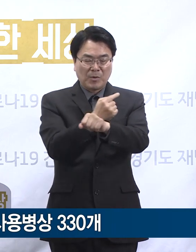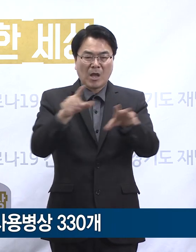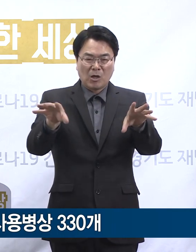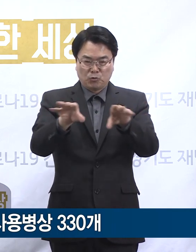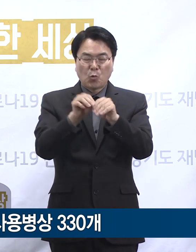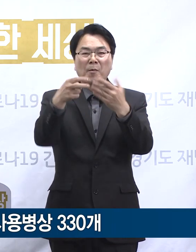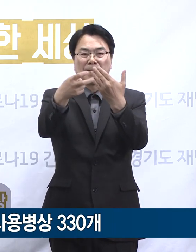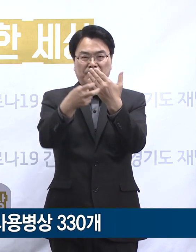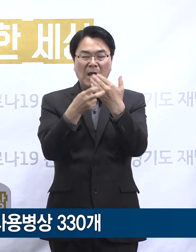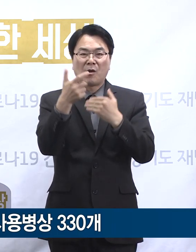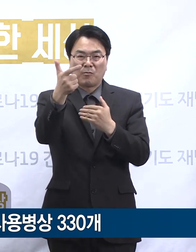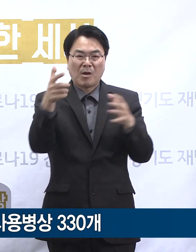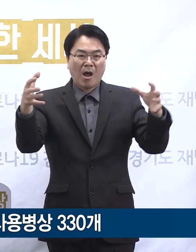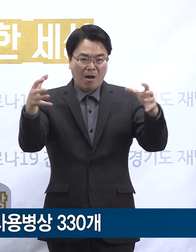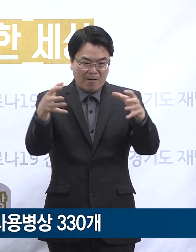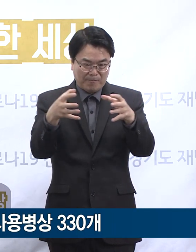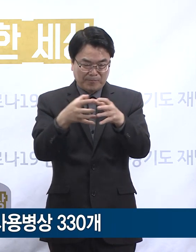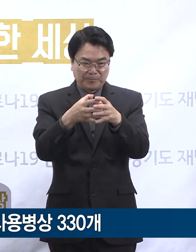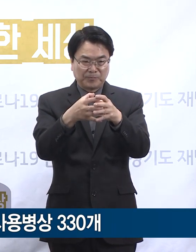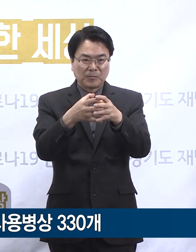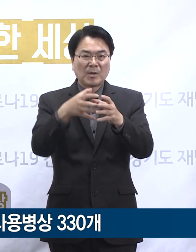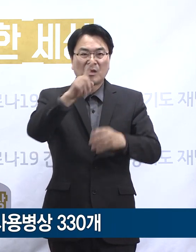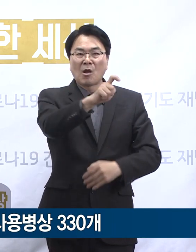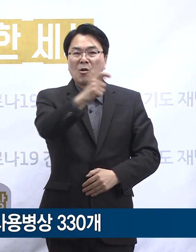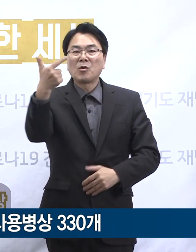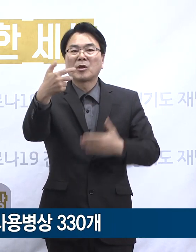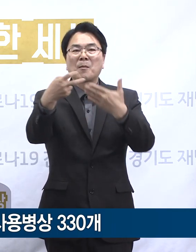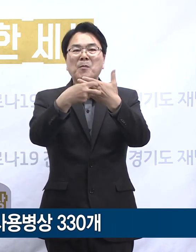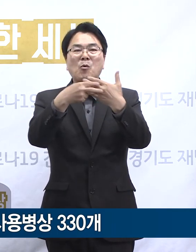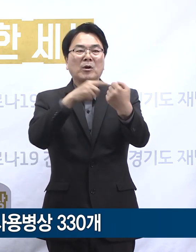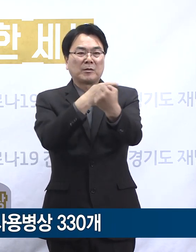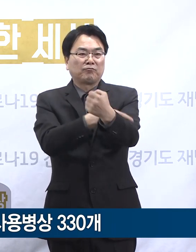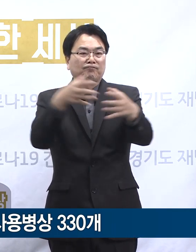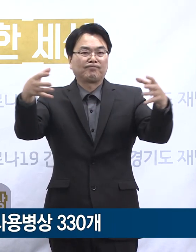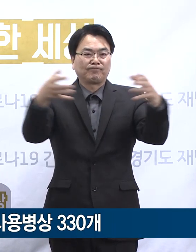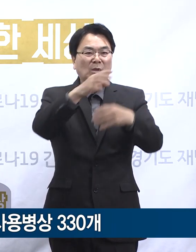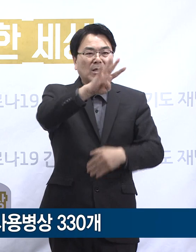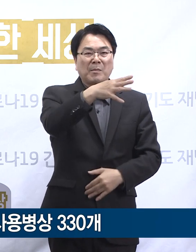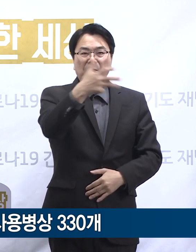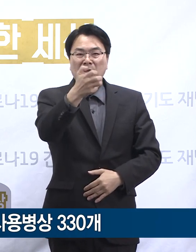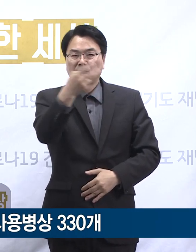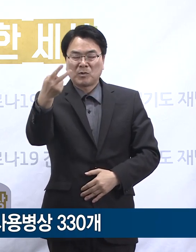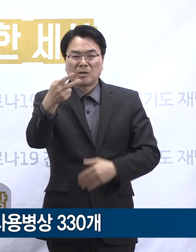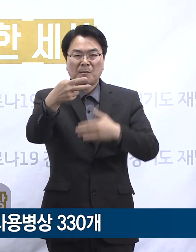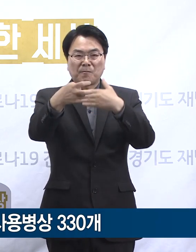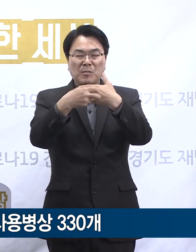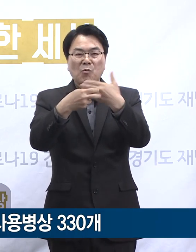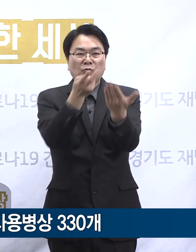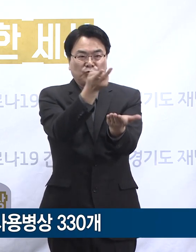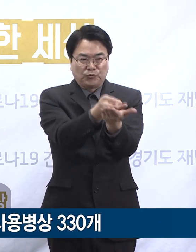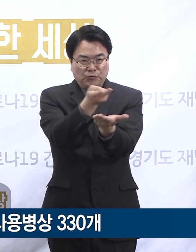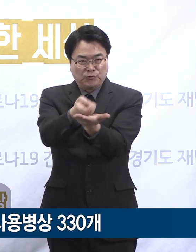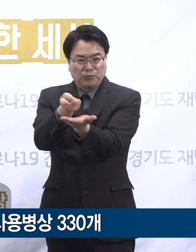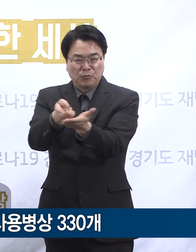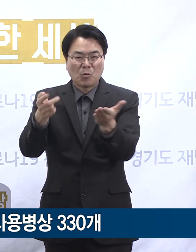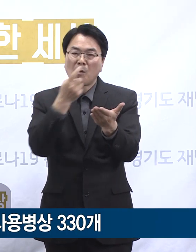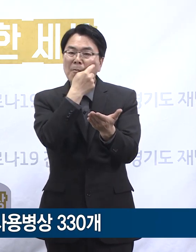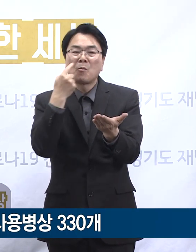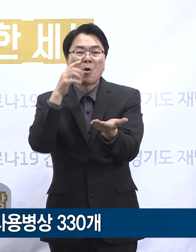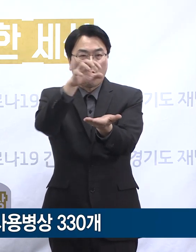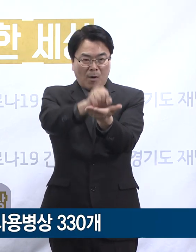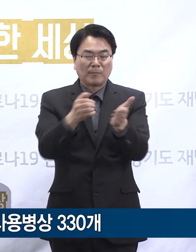민간종합병원 6곳의 협력으로 총 16개 병원에 482개의 확진자 치료병상을 확보하고 있으며